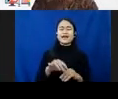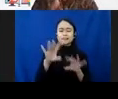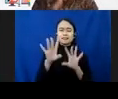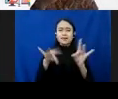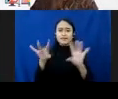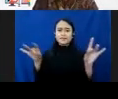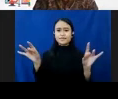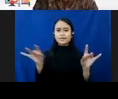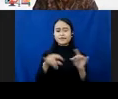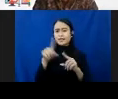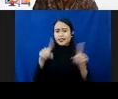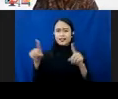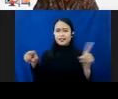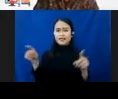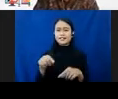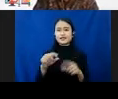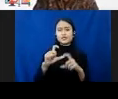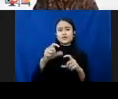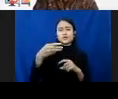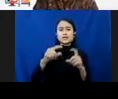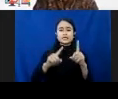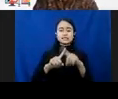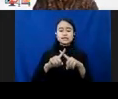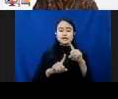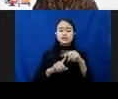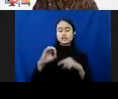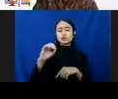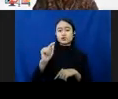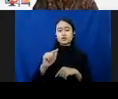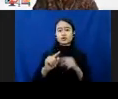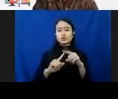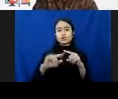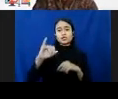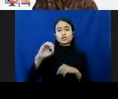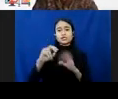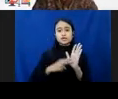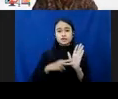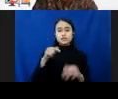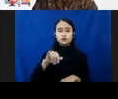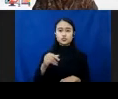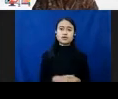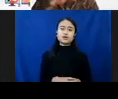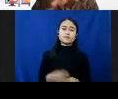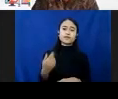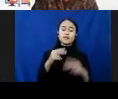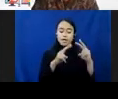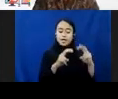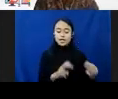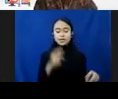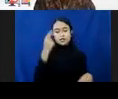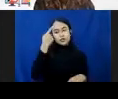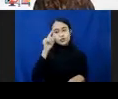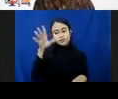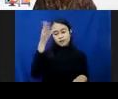Seiko ini muncul di masa pandemi. Karena itu ada penelitian yang inovatif untuk menemukan varian-varian baru dan apa